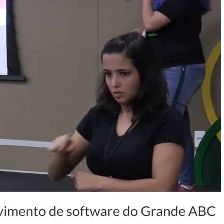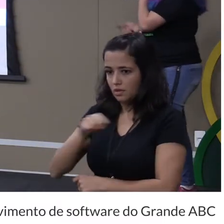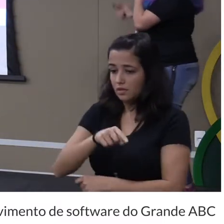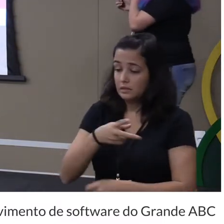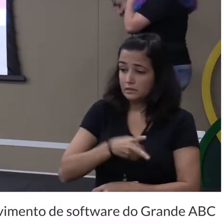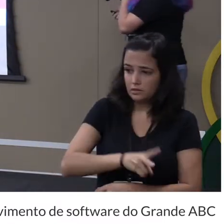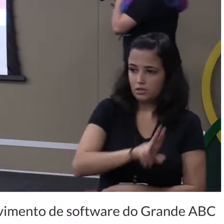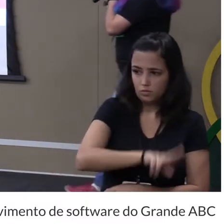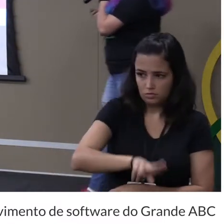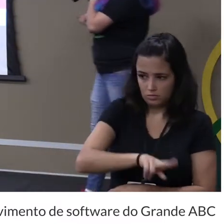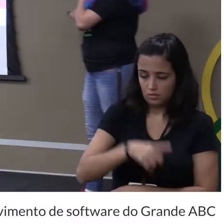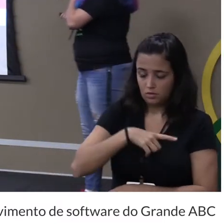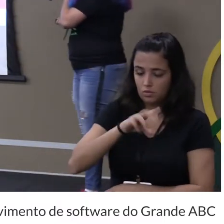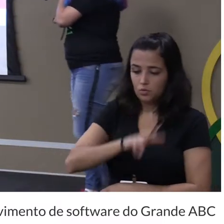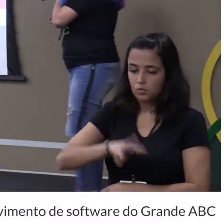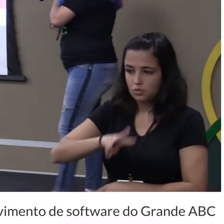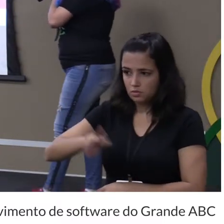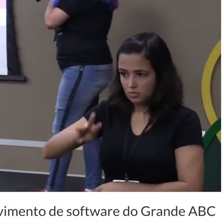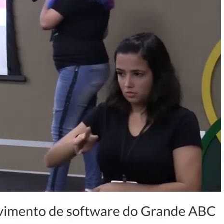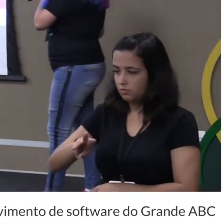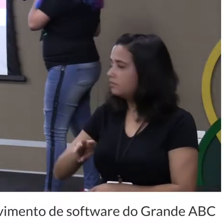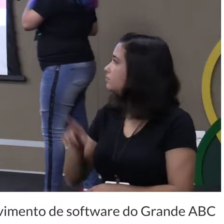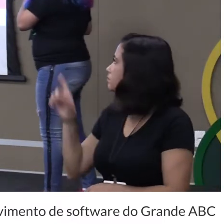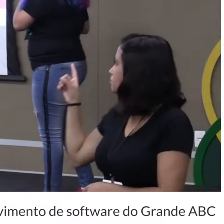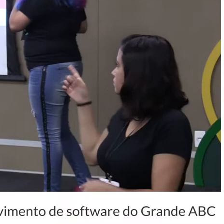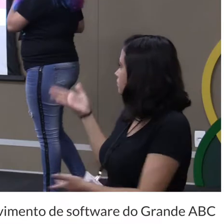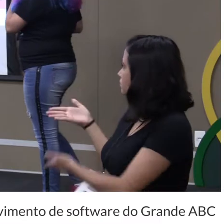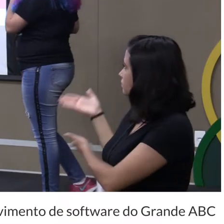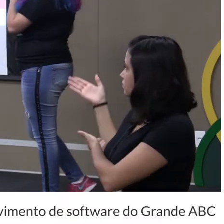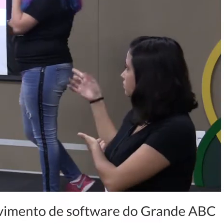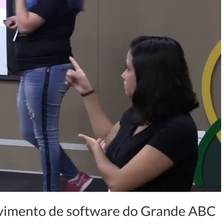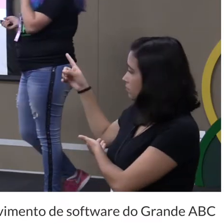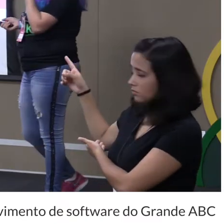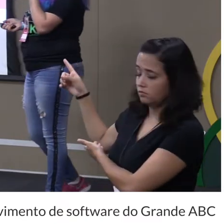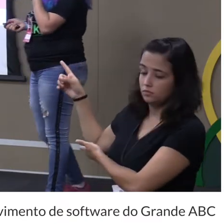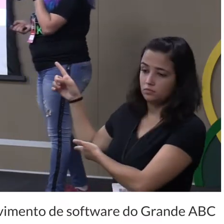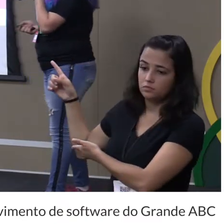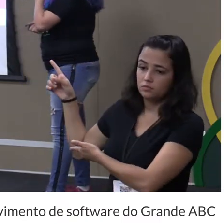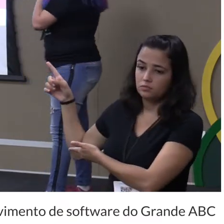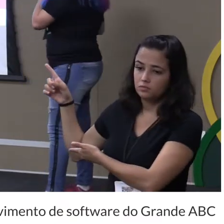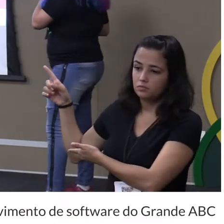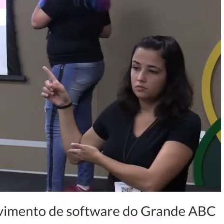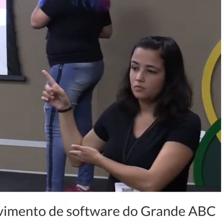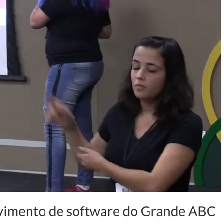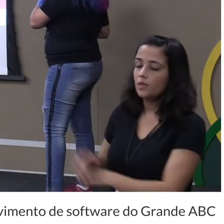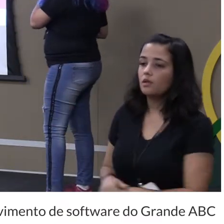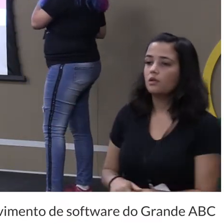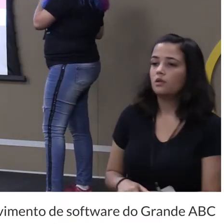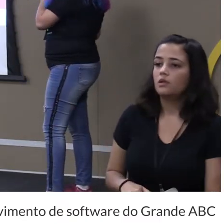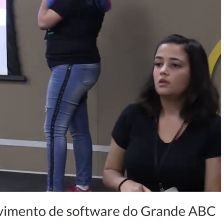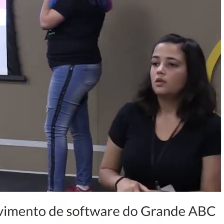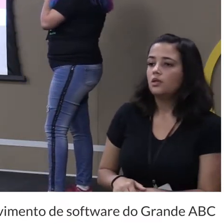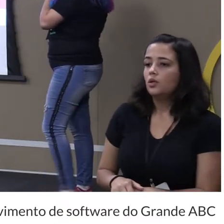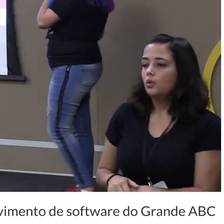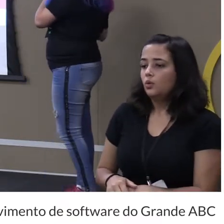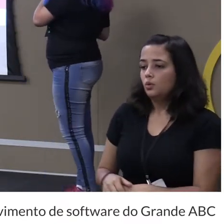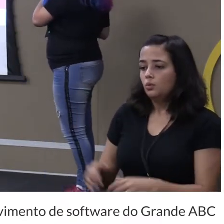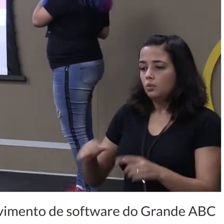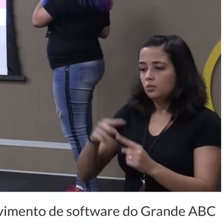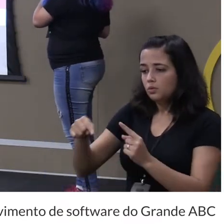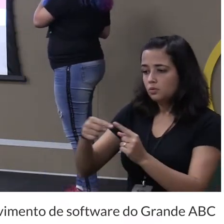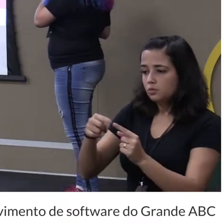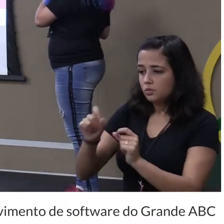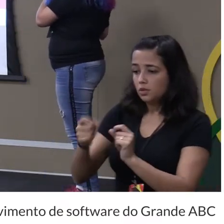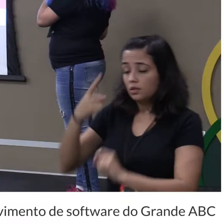existe um site chamado Custom Elements Everywhere do Rob Dodson onde ele